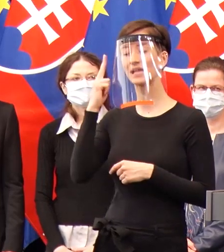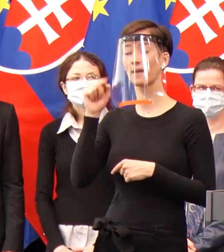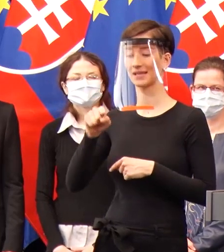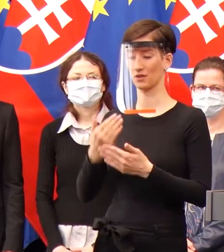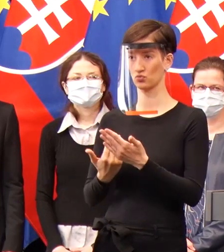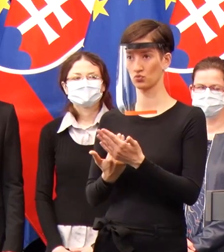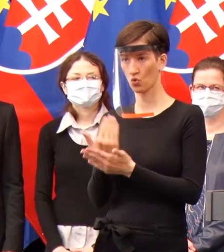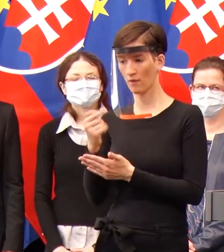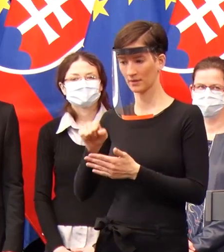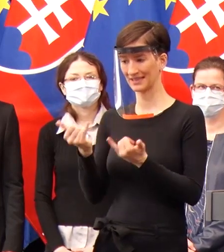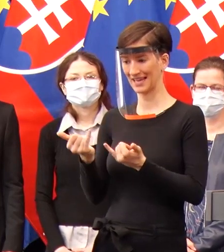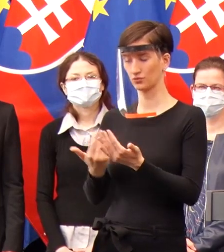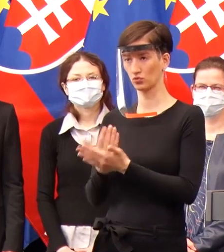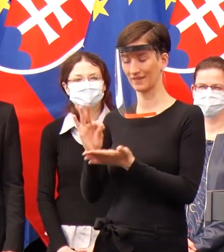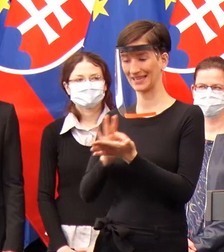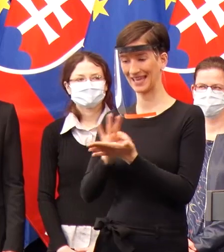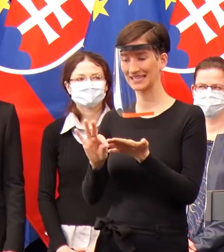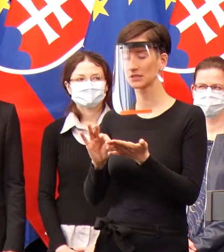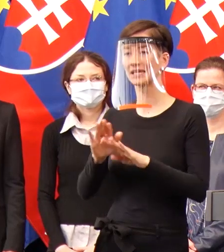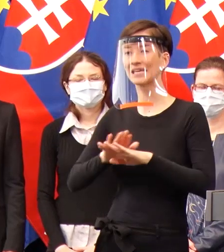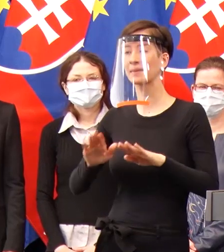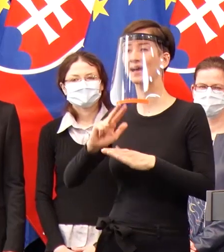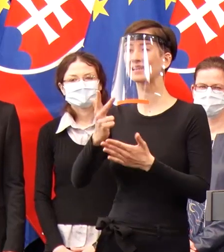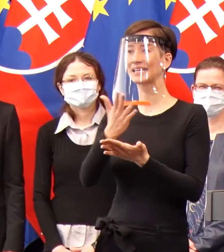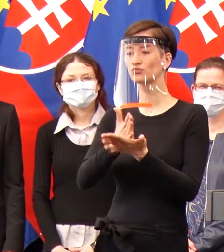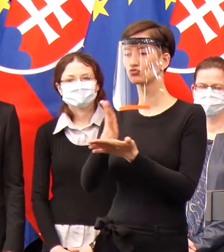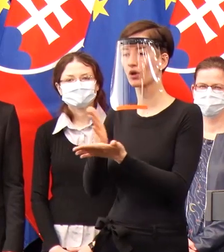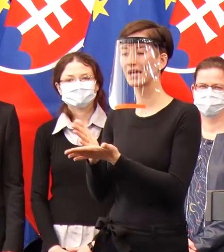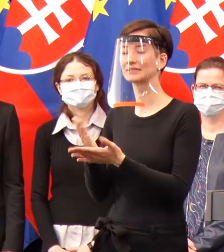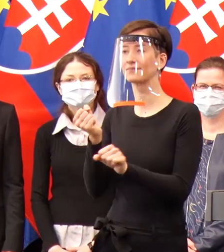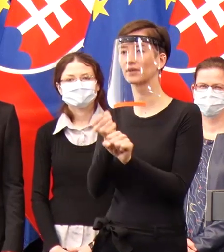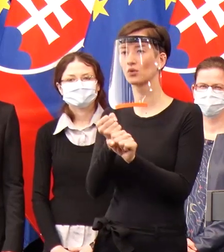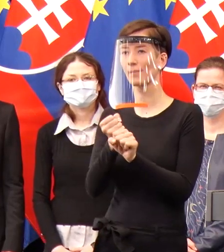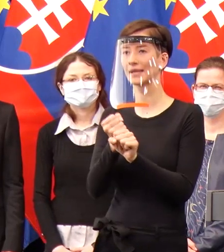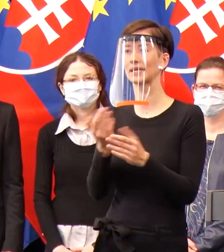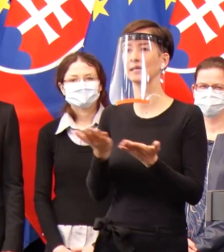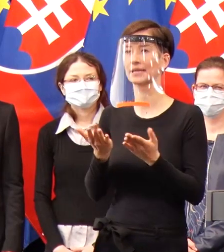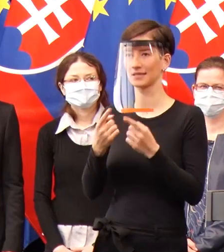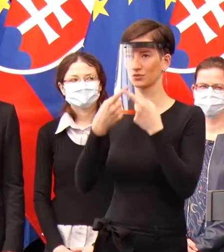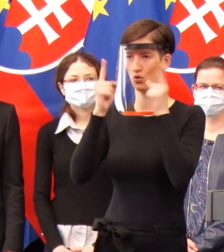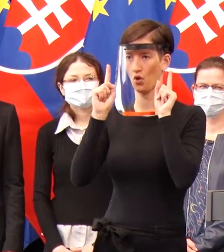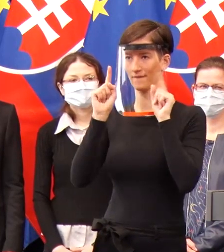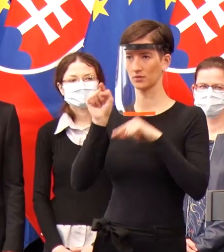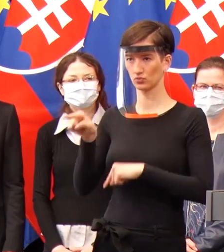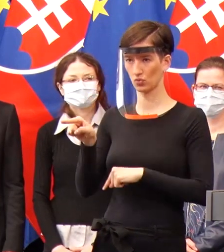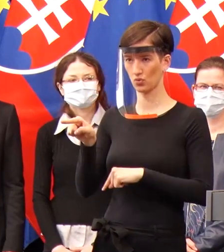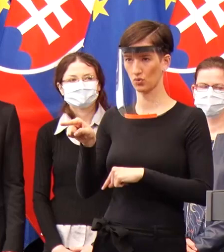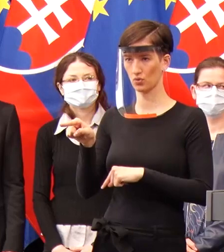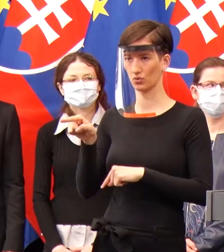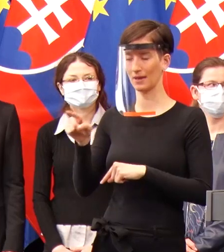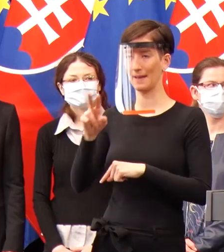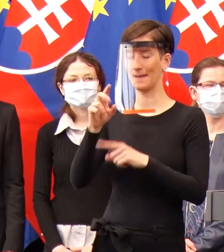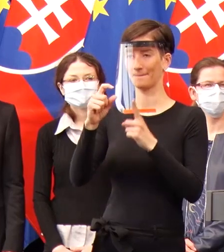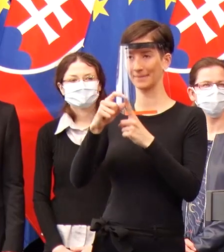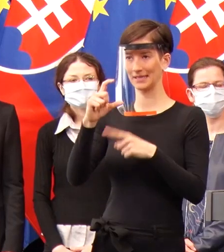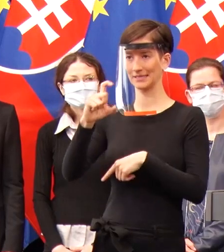že tie kľúčové komponenty, primary a proby, sú vyrobené u nás na Slovensku a tie PCR-reagencie